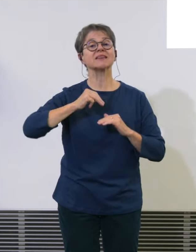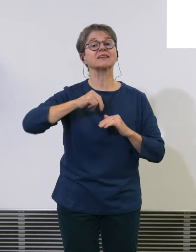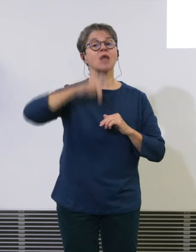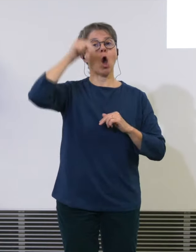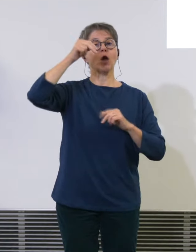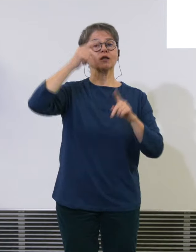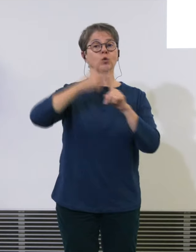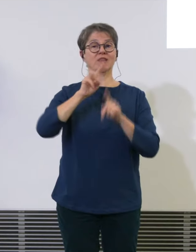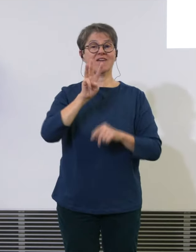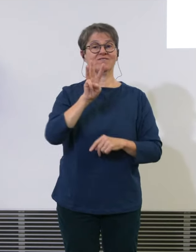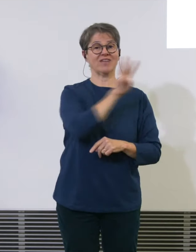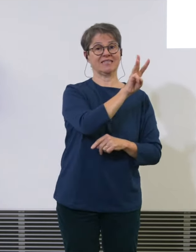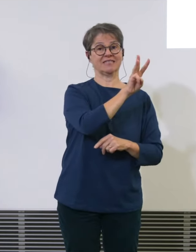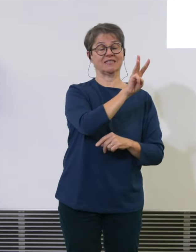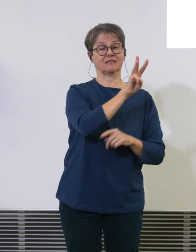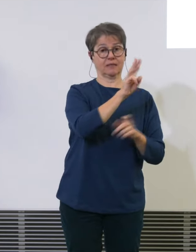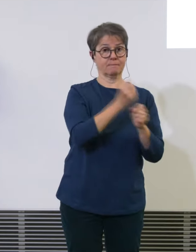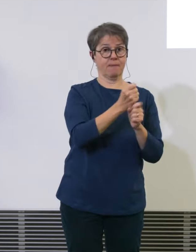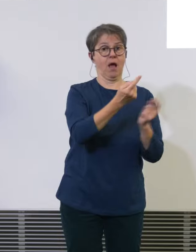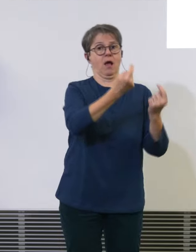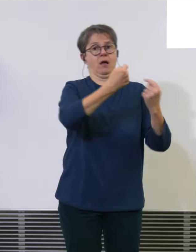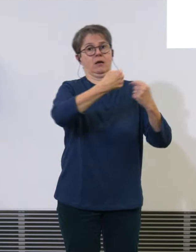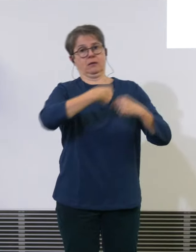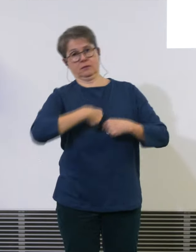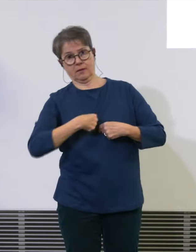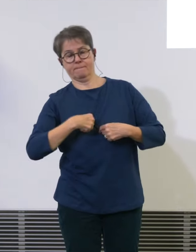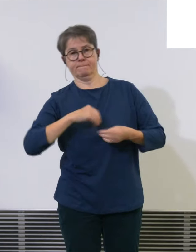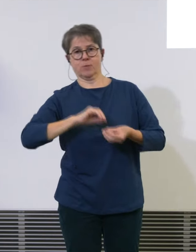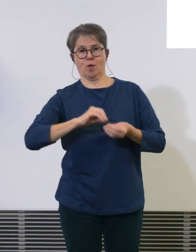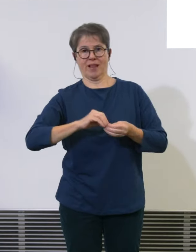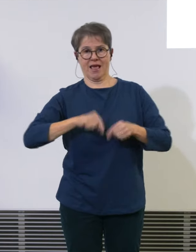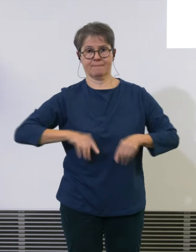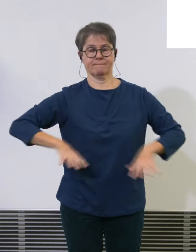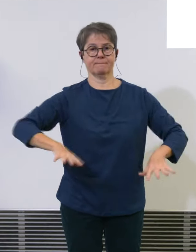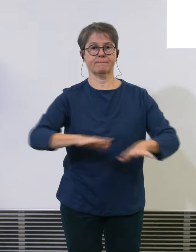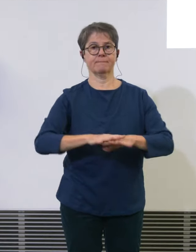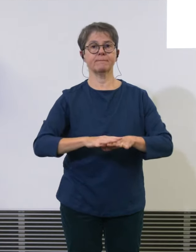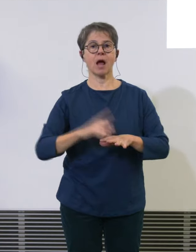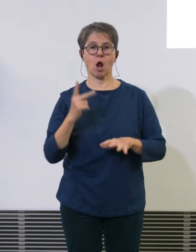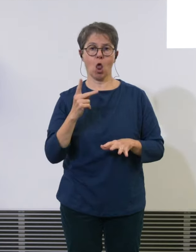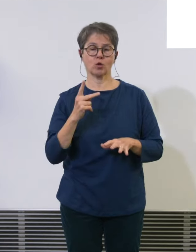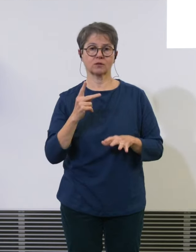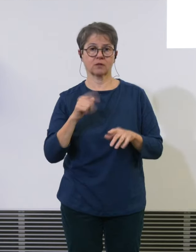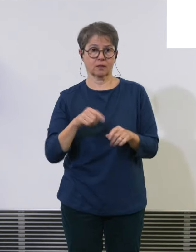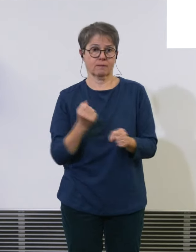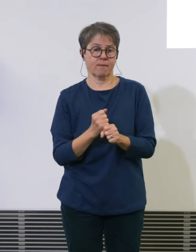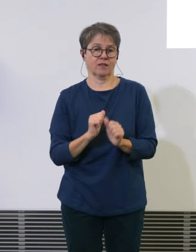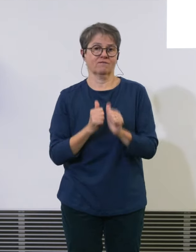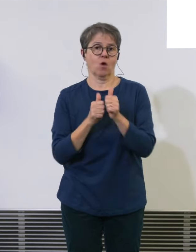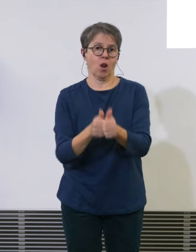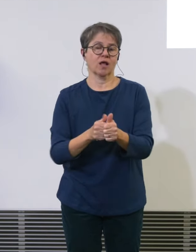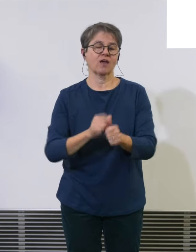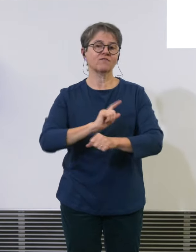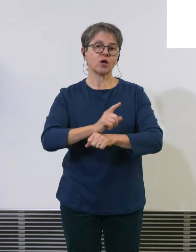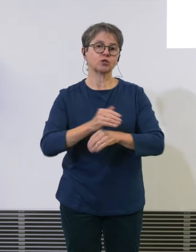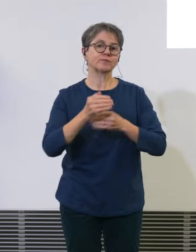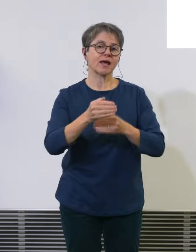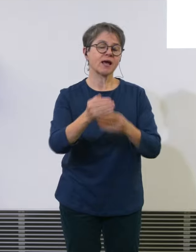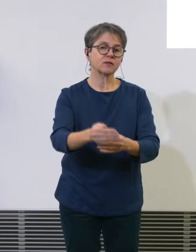für Kloten, weil es fährt zu Verspätungen und Verzägerungen von Bewilligung